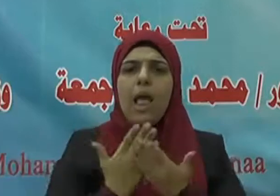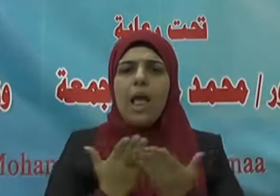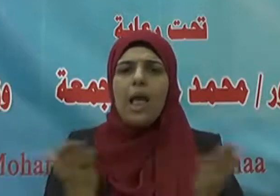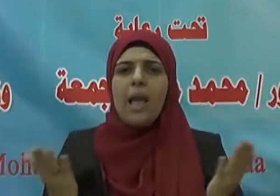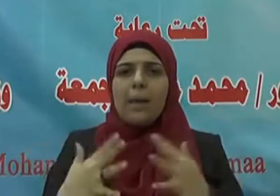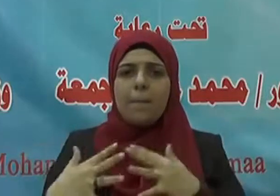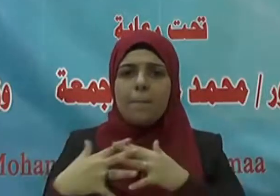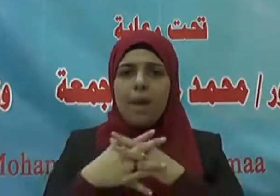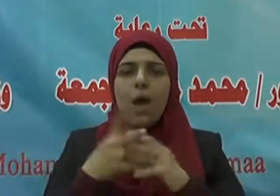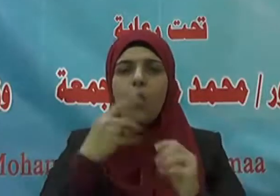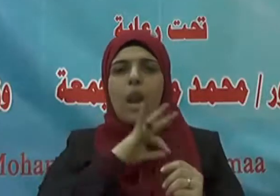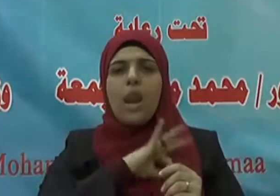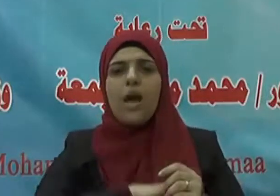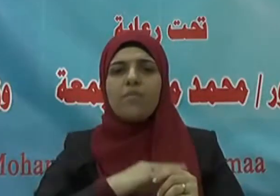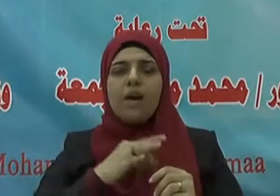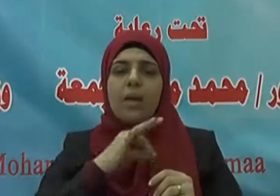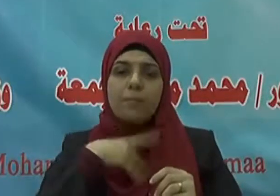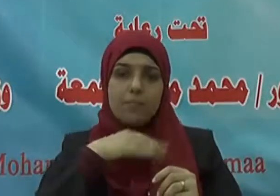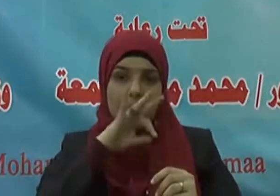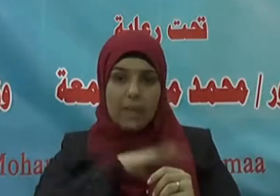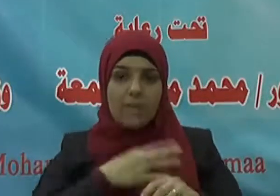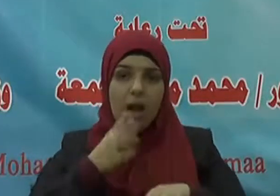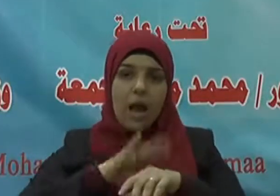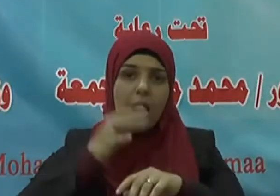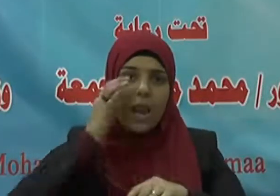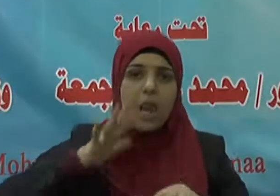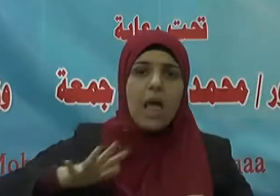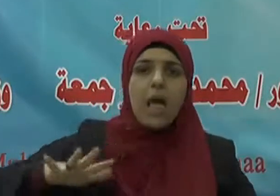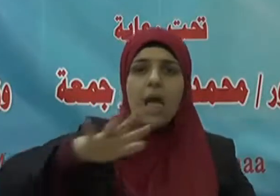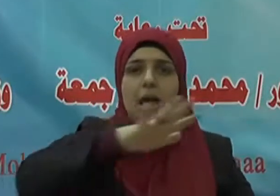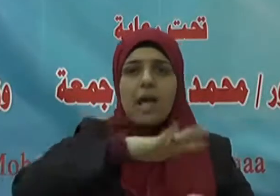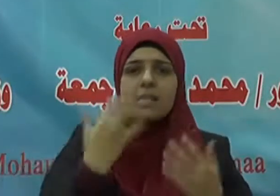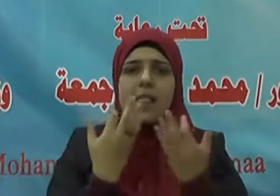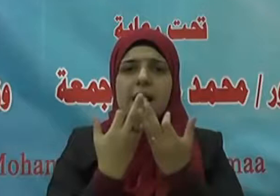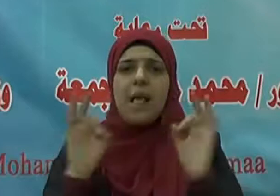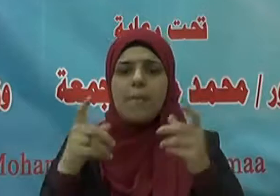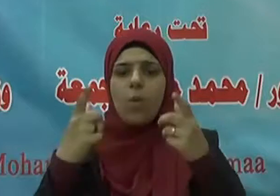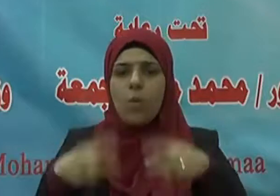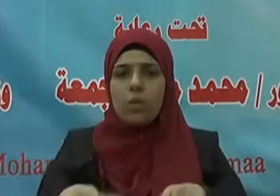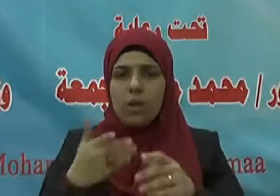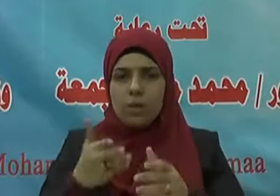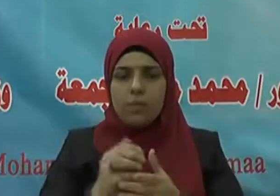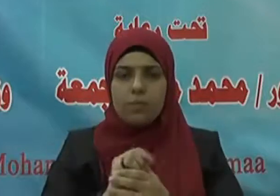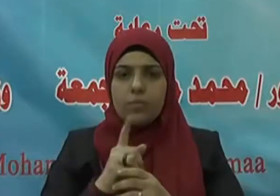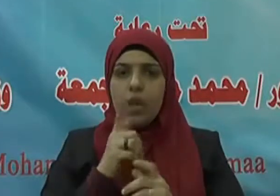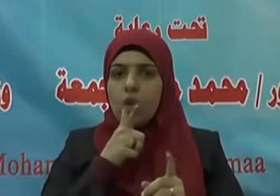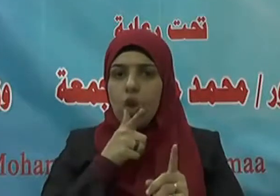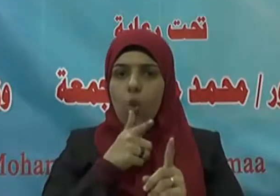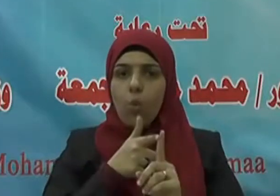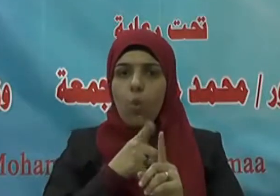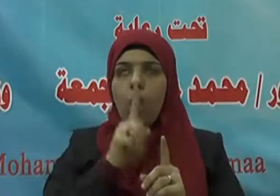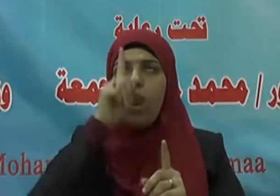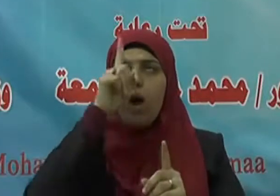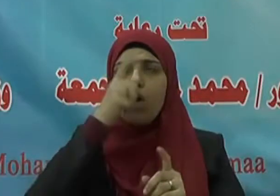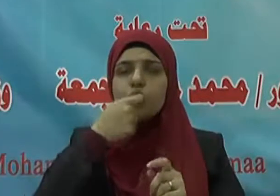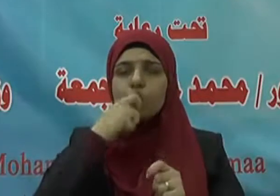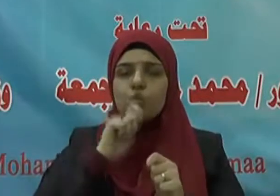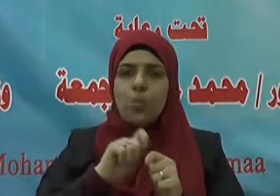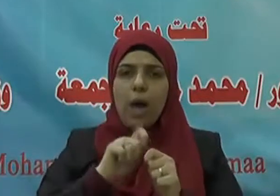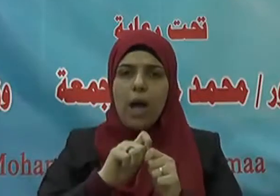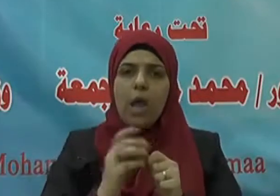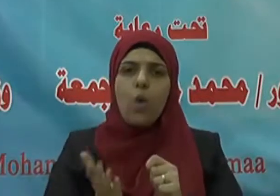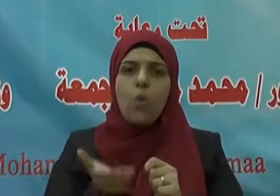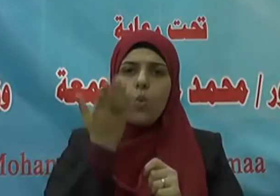الخير والنفع الذي يعود أثره على الوطن حيث يقول